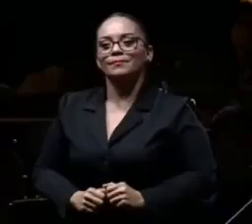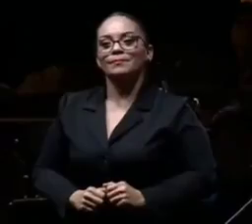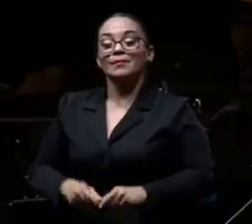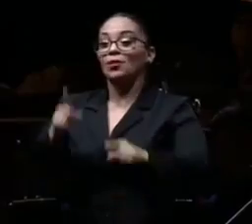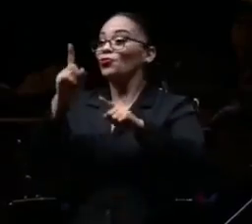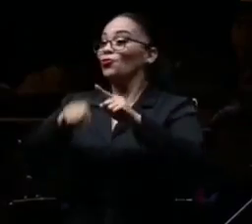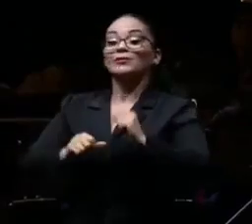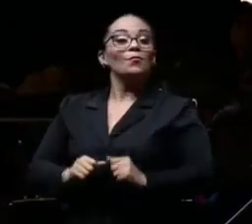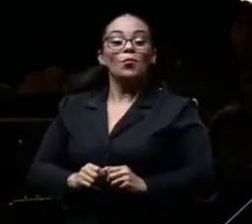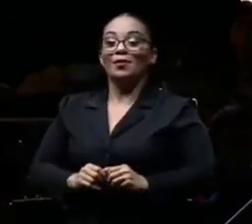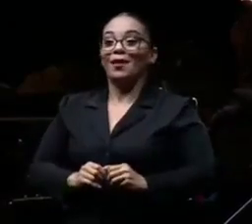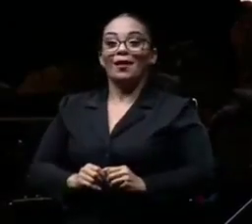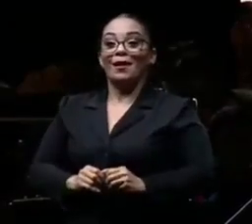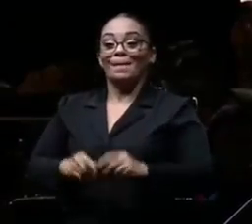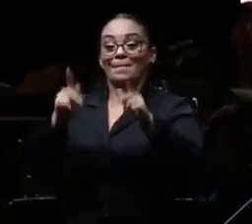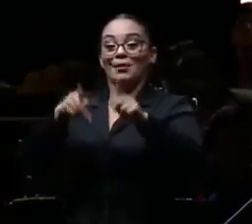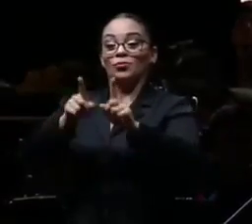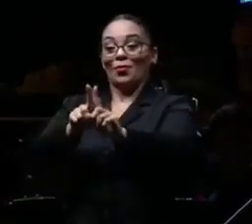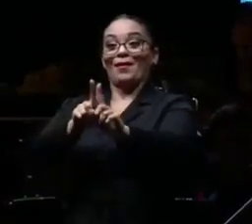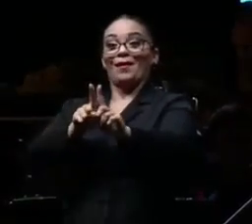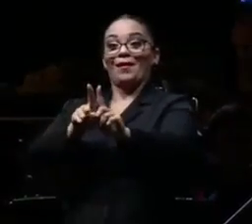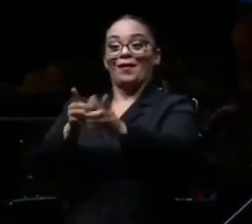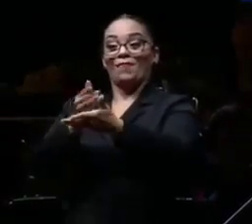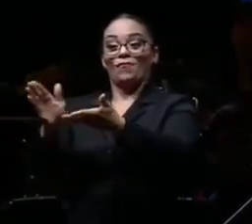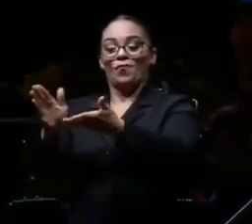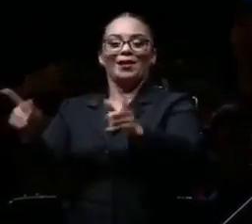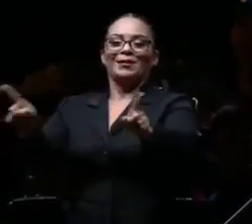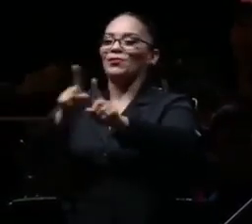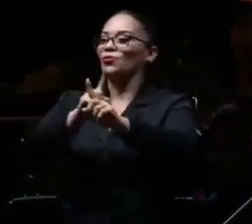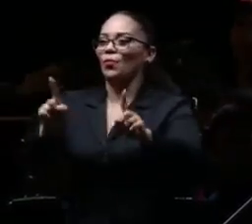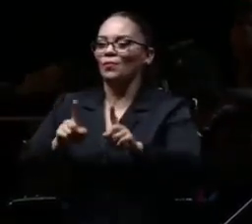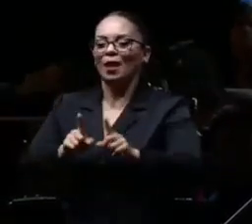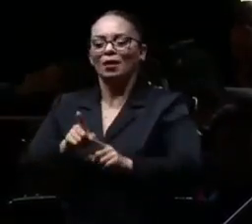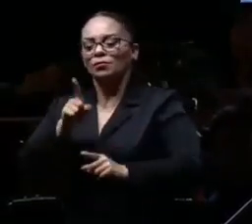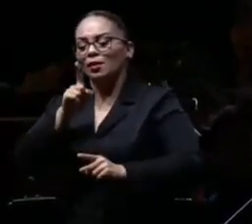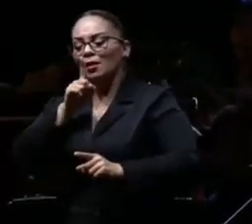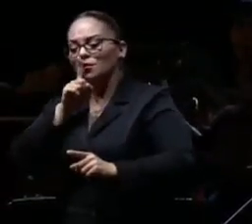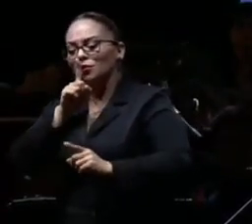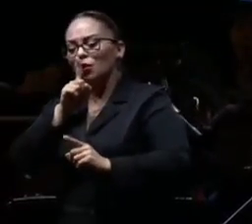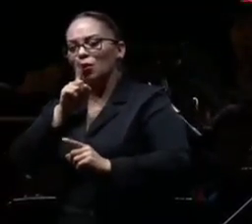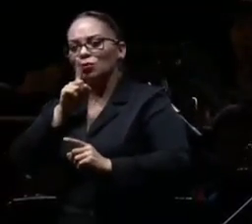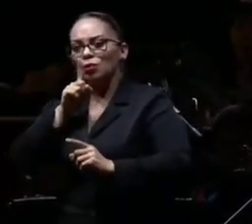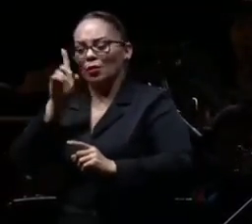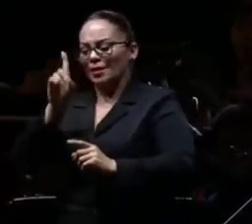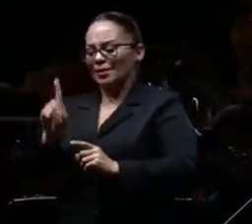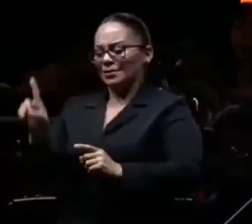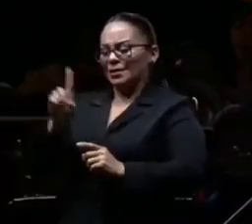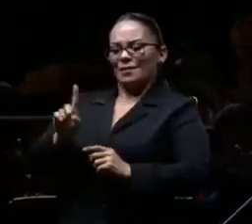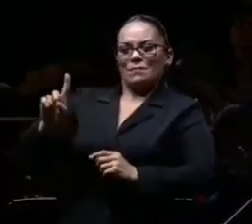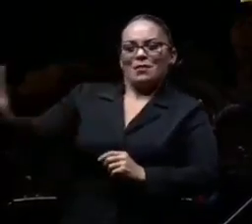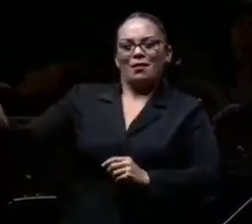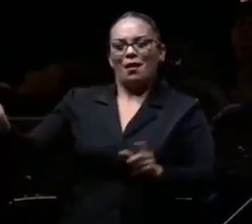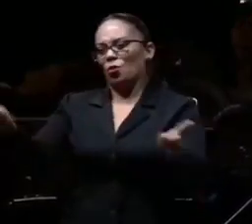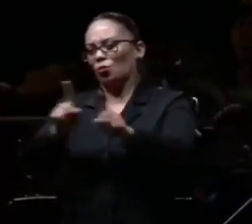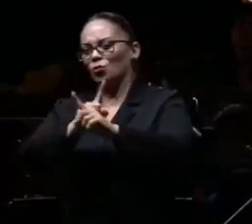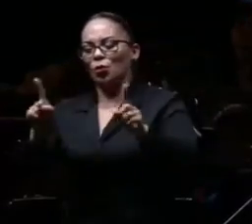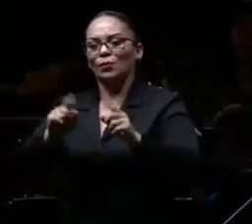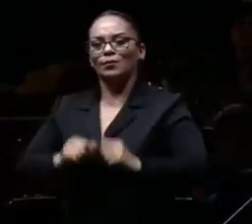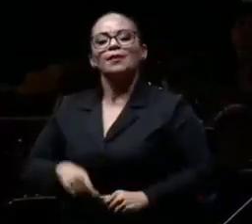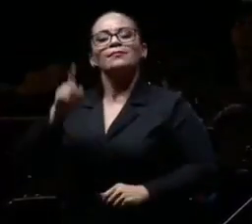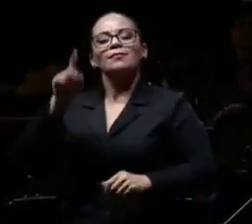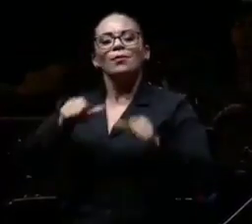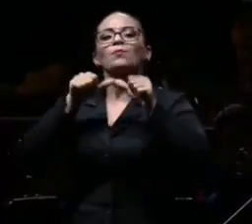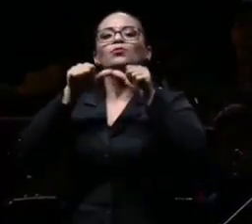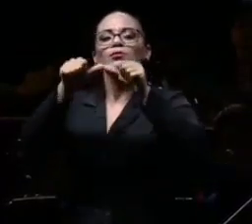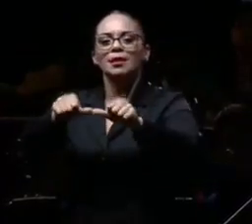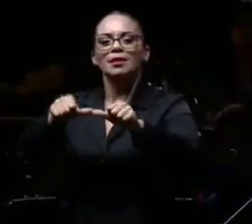puede quedar nadie afuera, silencioso, discriminado. Tenemos que seguir